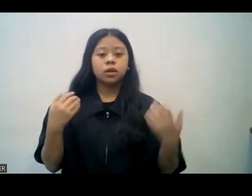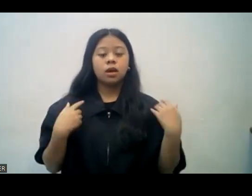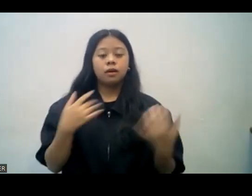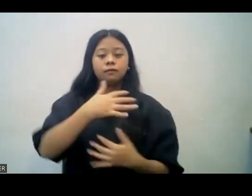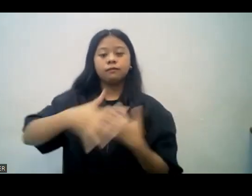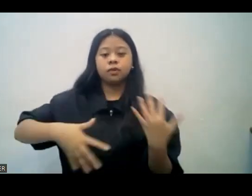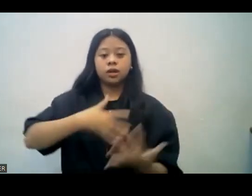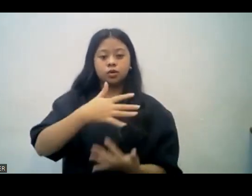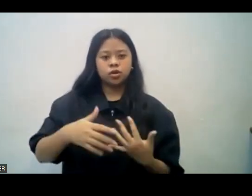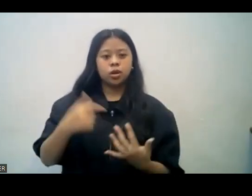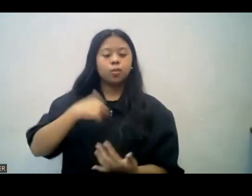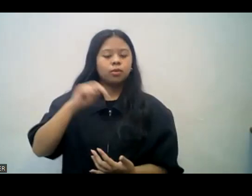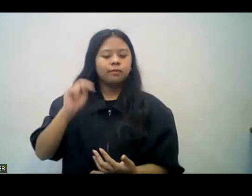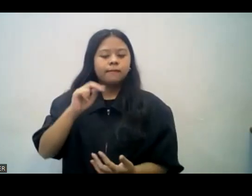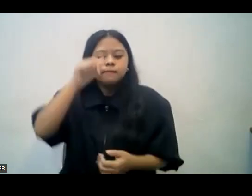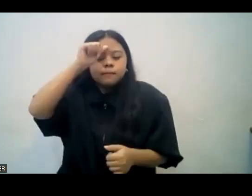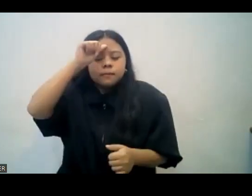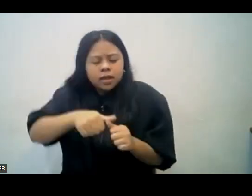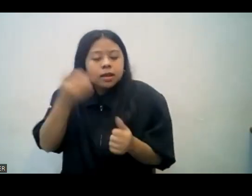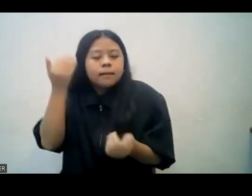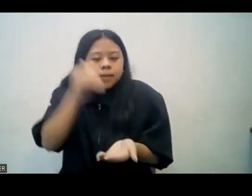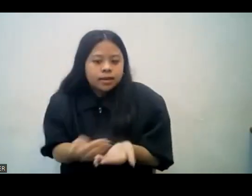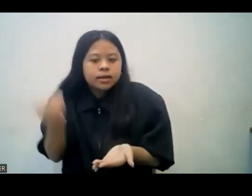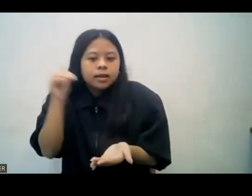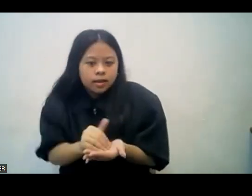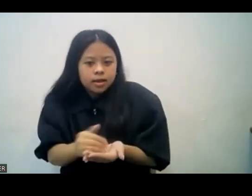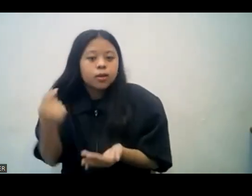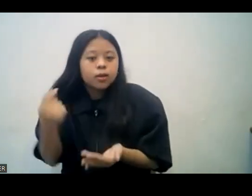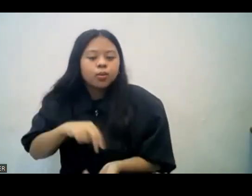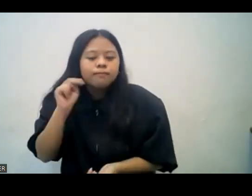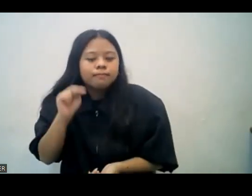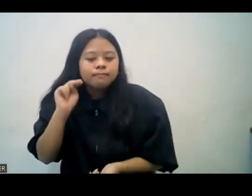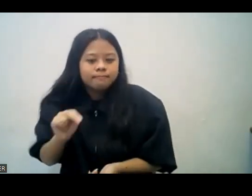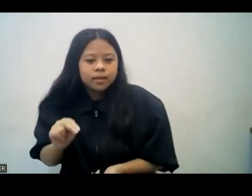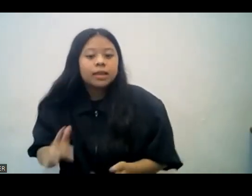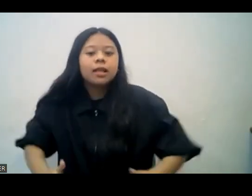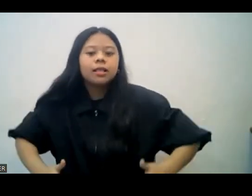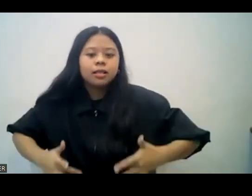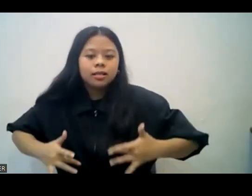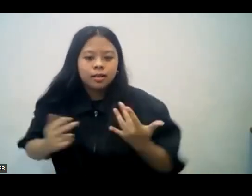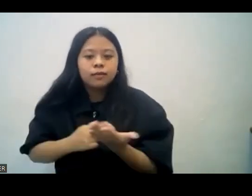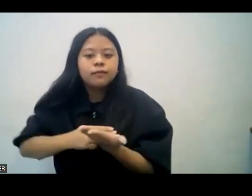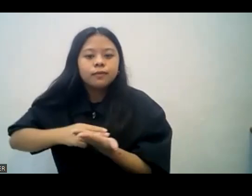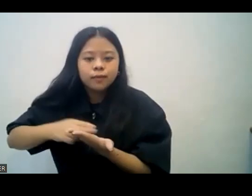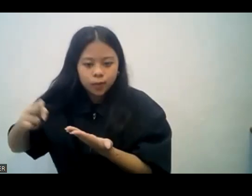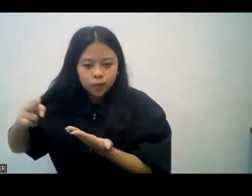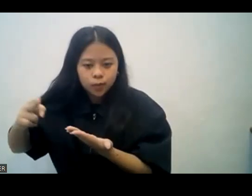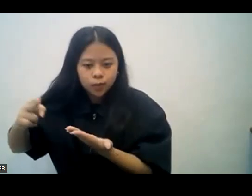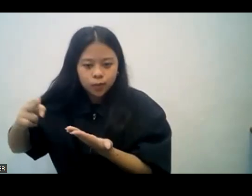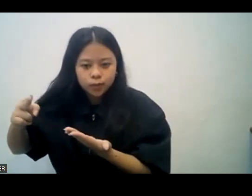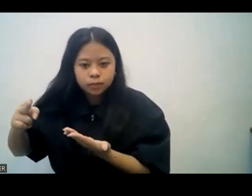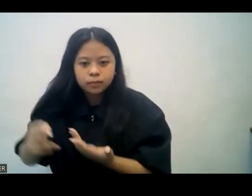to remind again and again, we should live holy. Kaya nga sa ating fellowship, kinakailangan natin paalalahanin yung